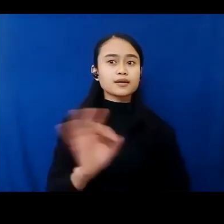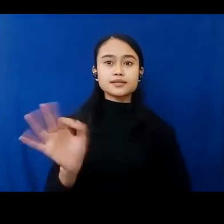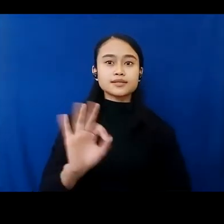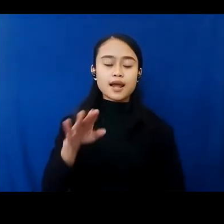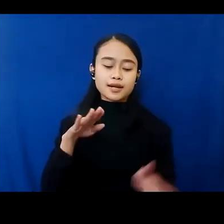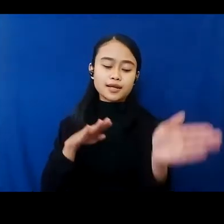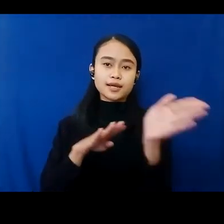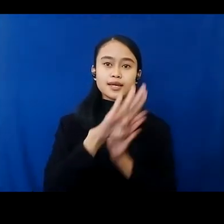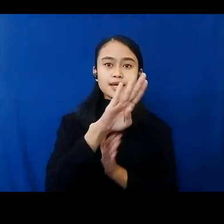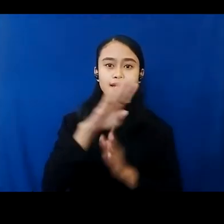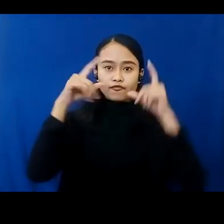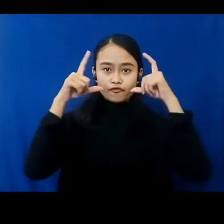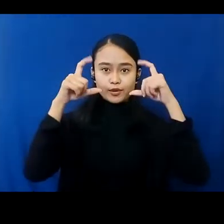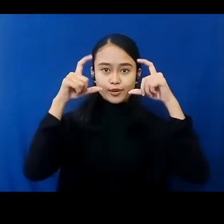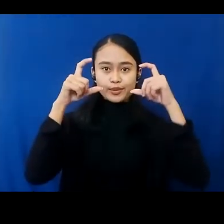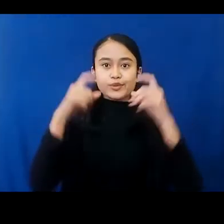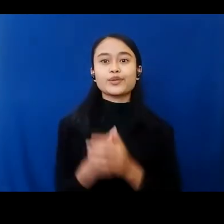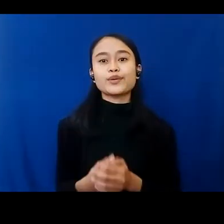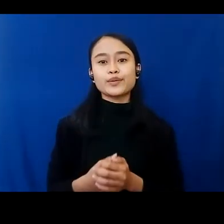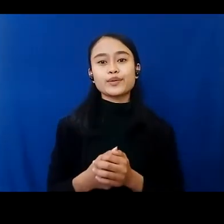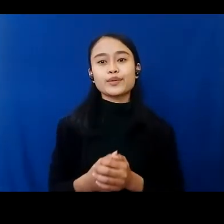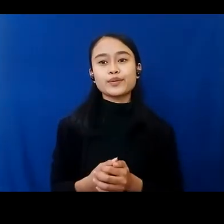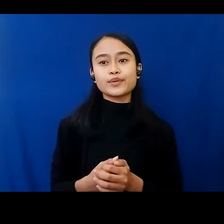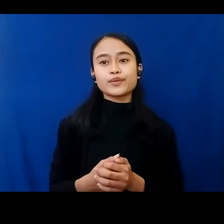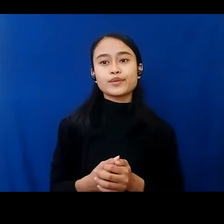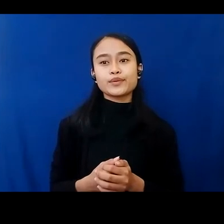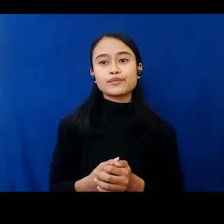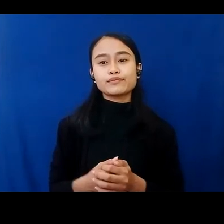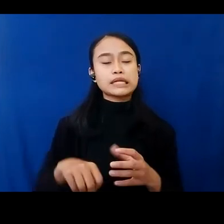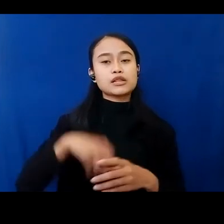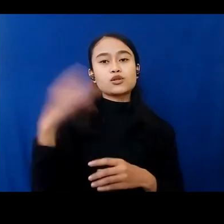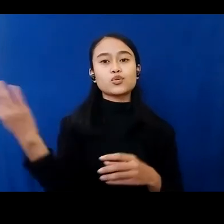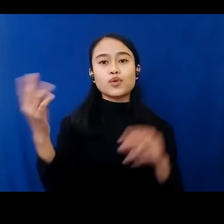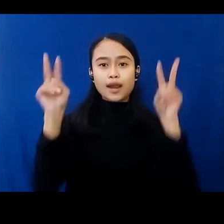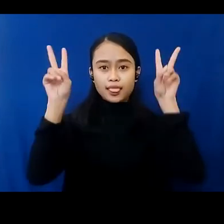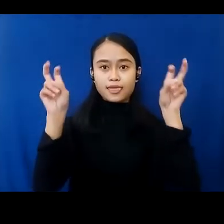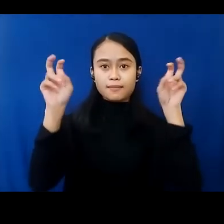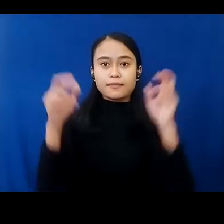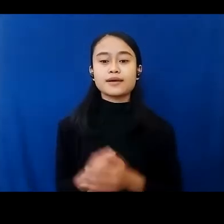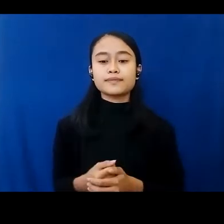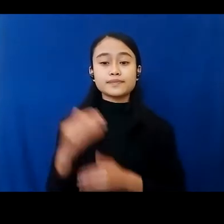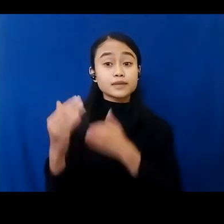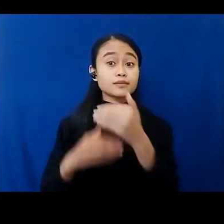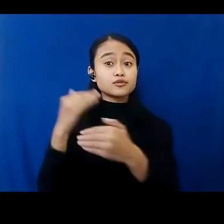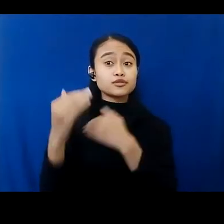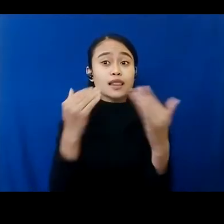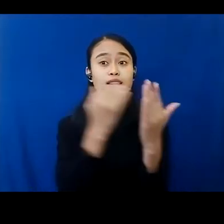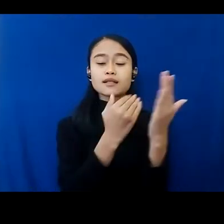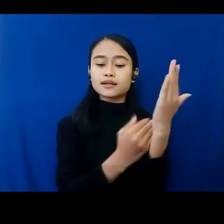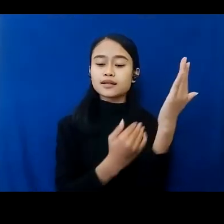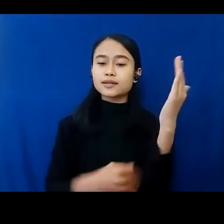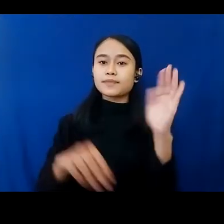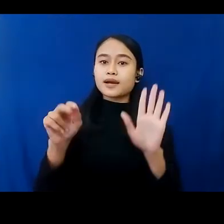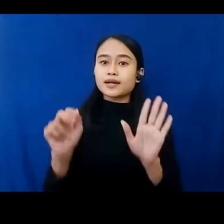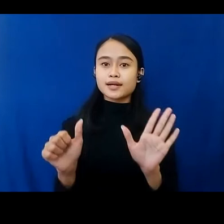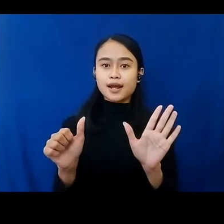atau foto atau materi di luar dari topik kegiatan. Kemudian untuk tata tertib yang keenam, kami mohon untuk